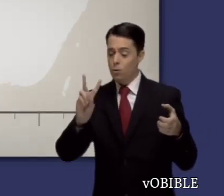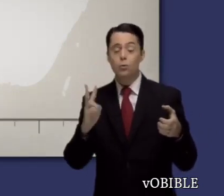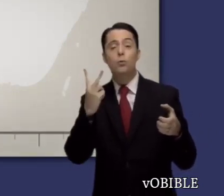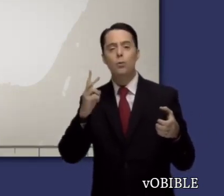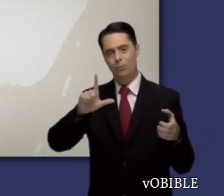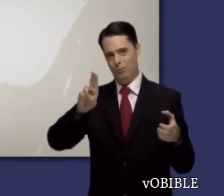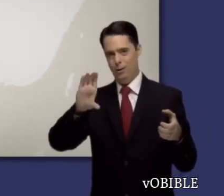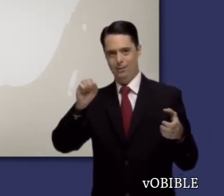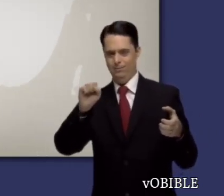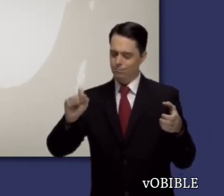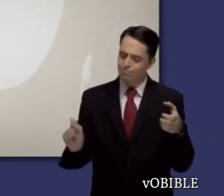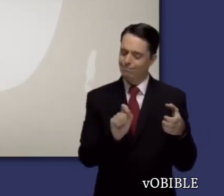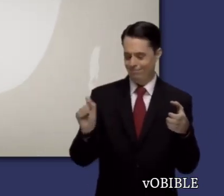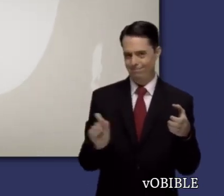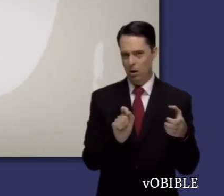que se escribió.